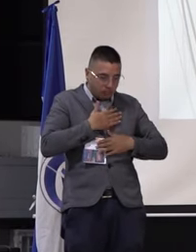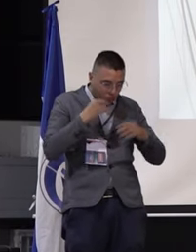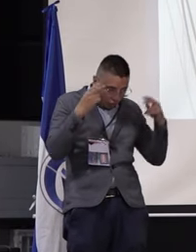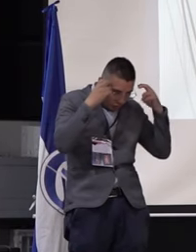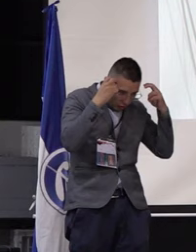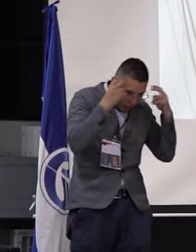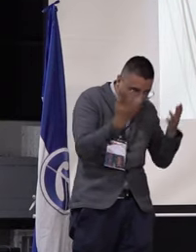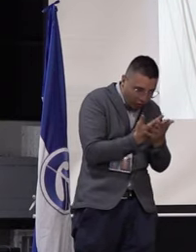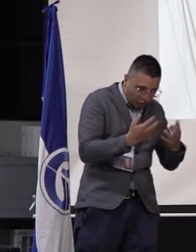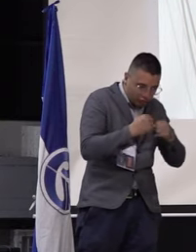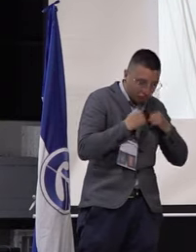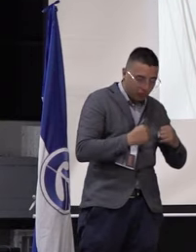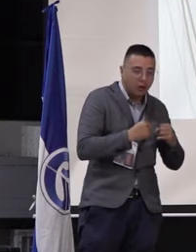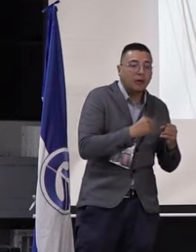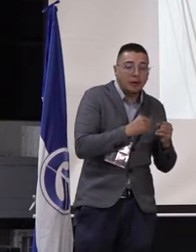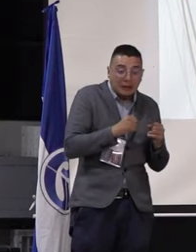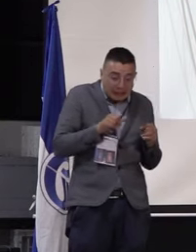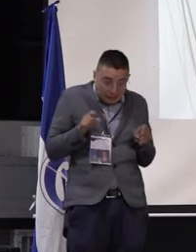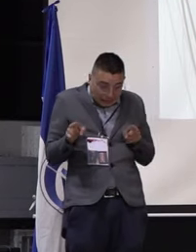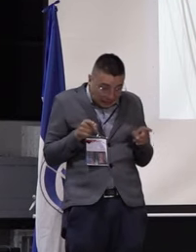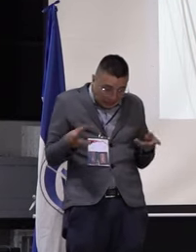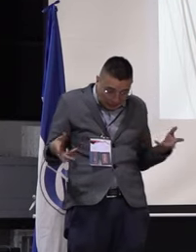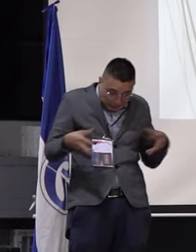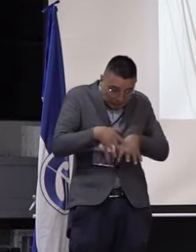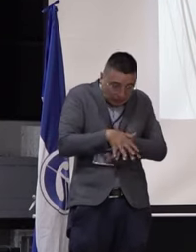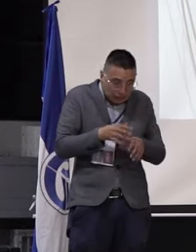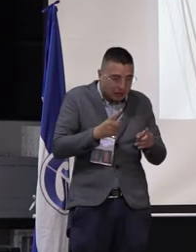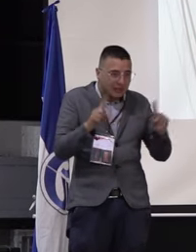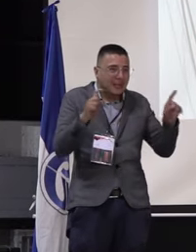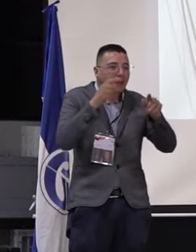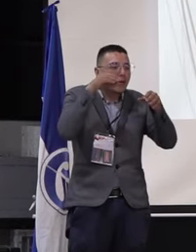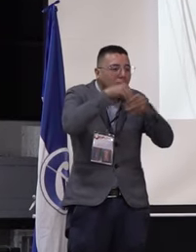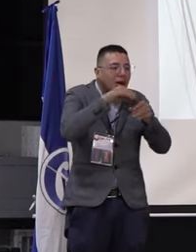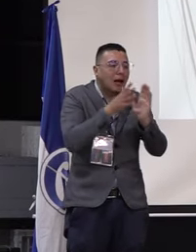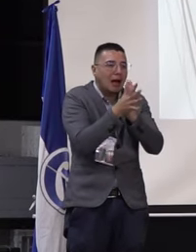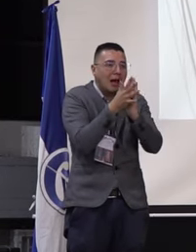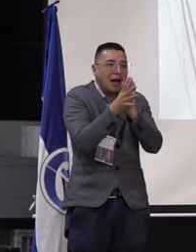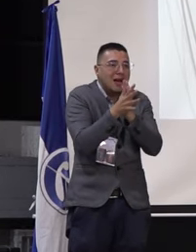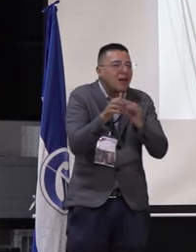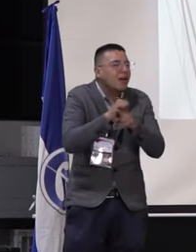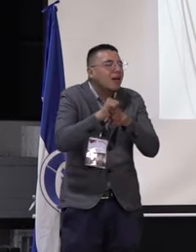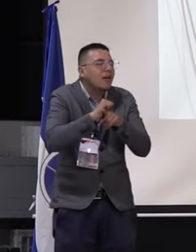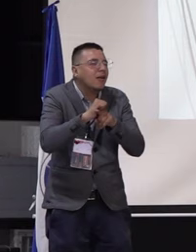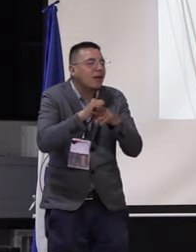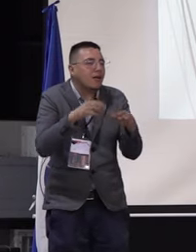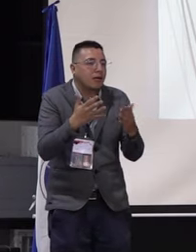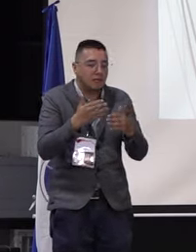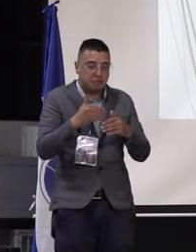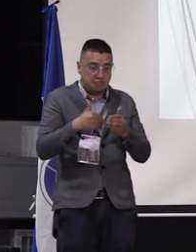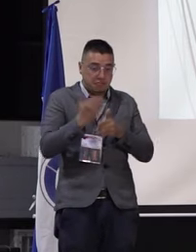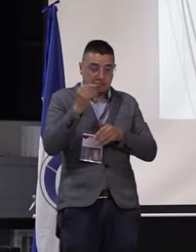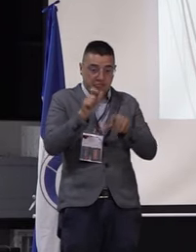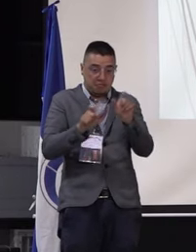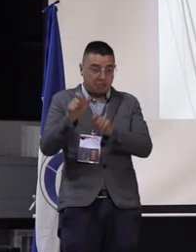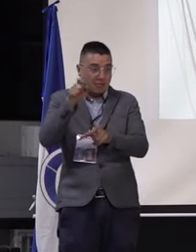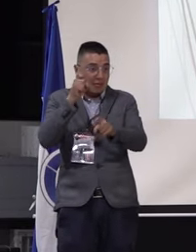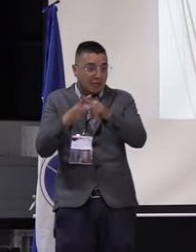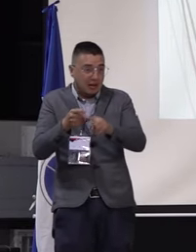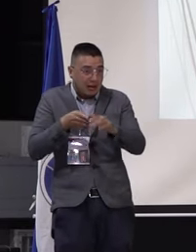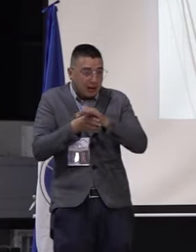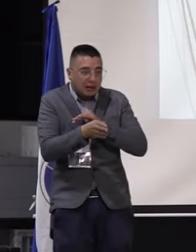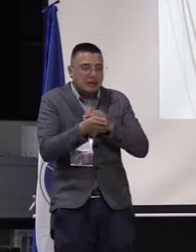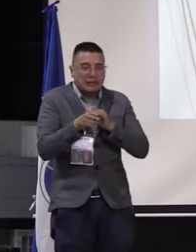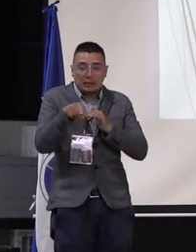En ese sentido, el fortalecimiento de esos programas tiene que ver con lo que mencionamos acá. El ejercicio, por ejemplo, que lleva a cabo el centro de egresados lo queremos seguir